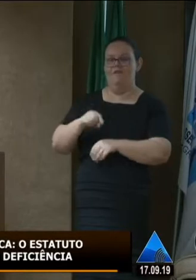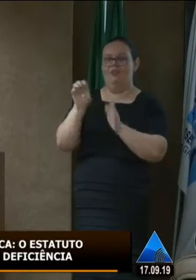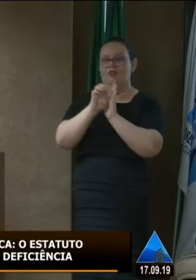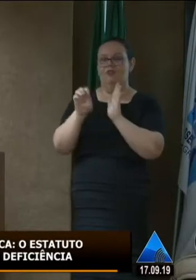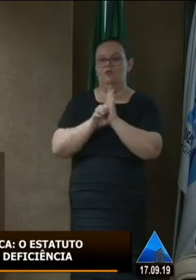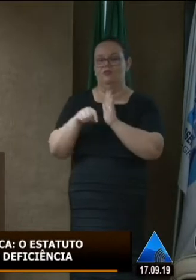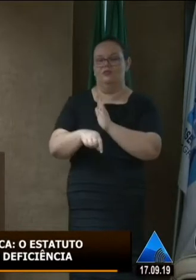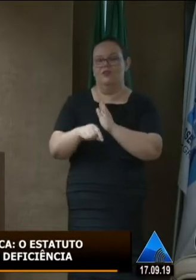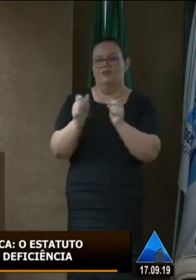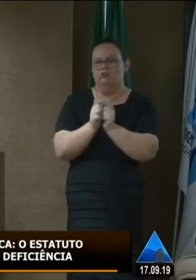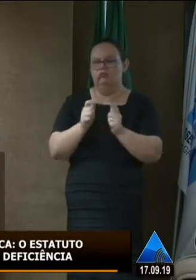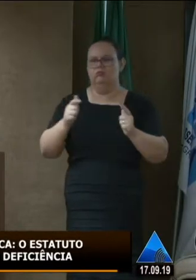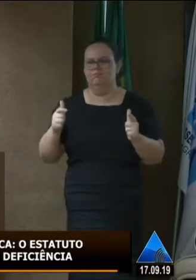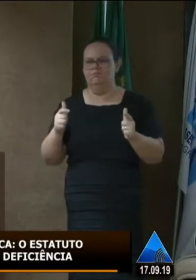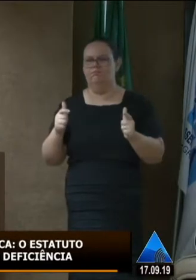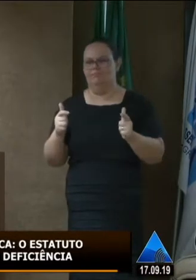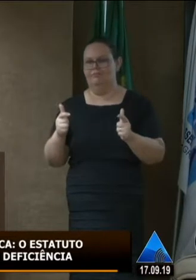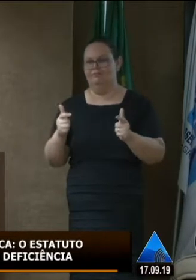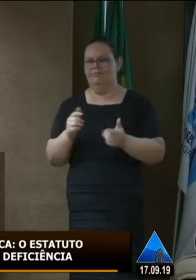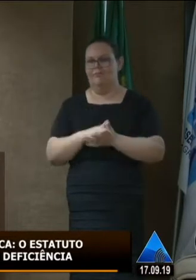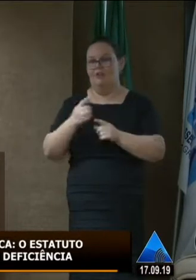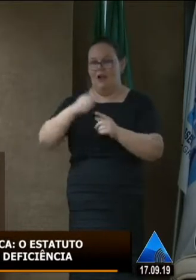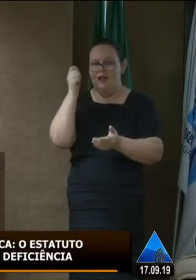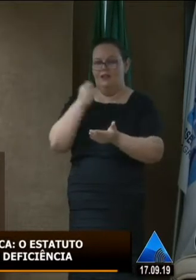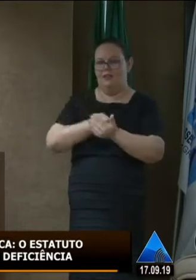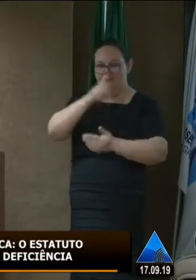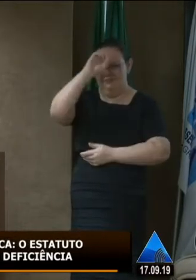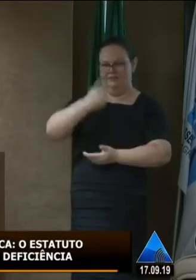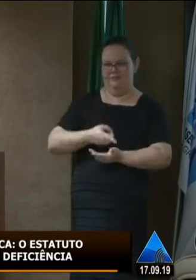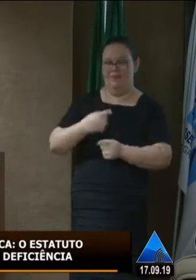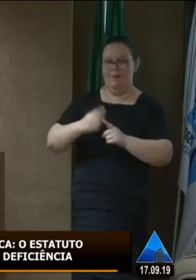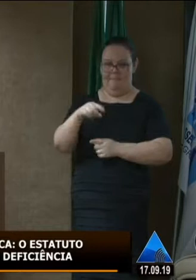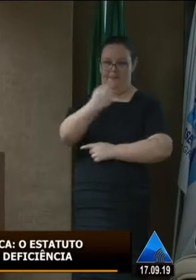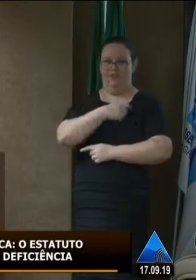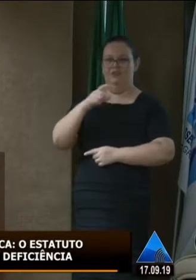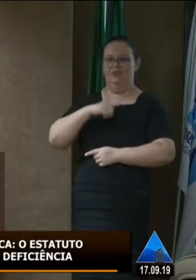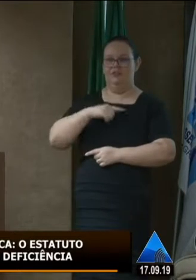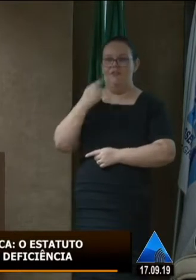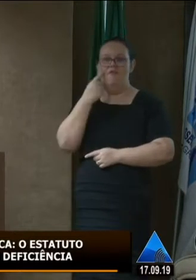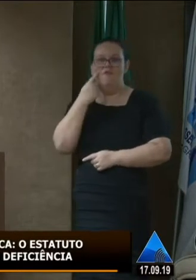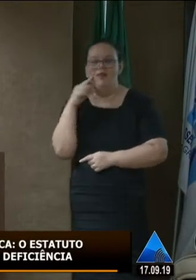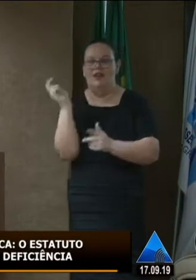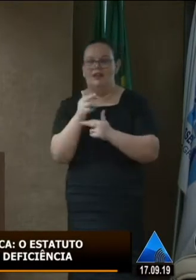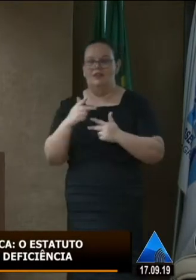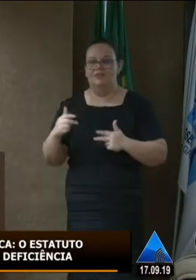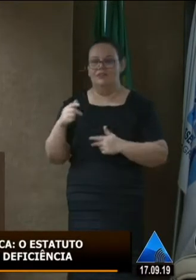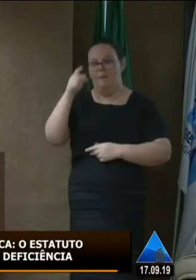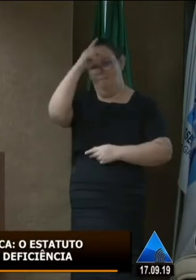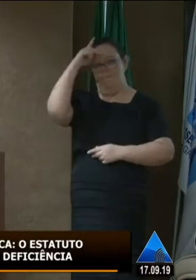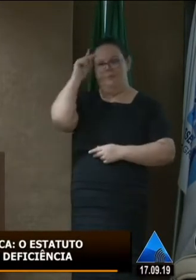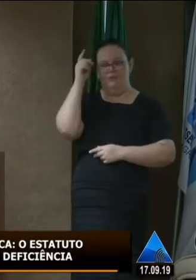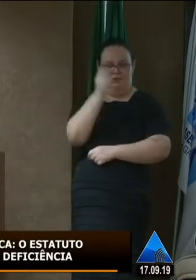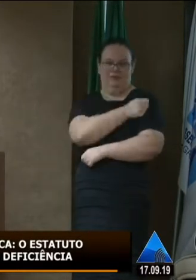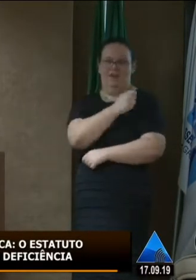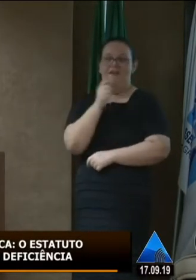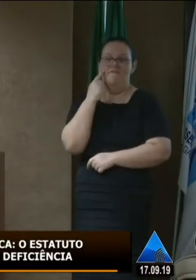ele venha de fato porque nós temos para nós que tratamos as crianças com transtorno de espectro autista nós